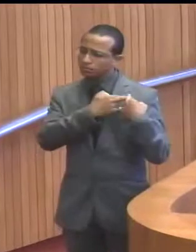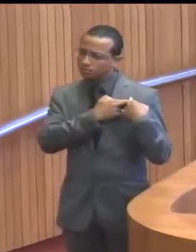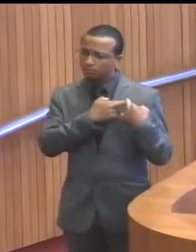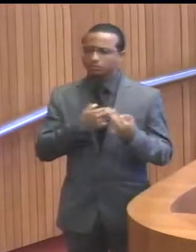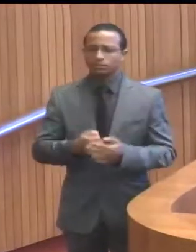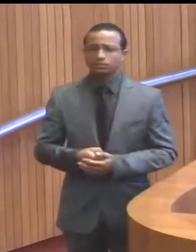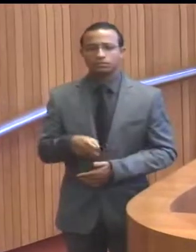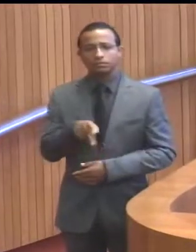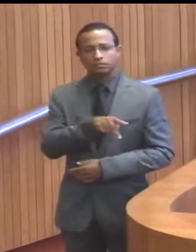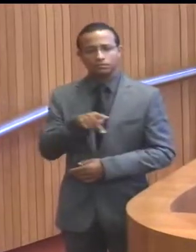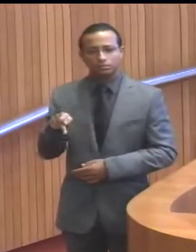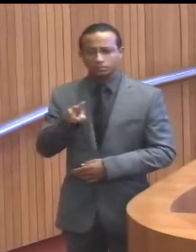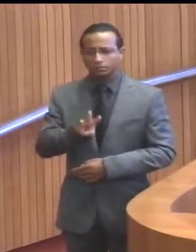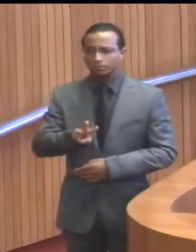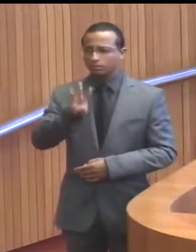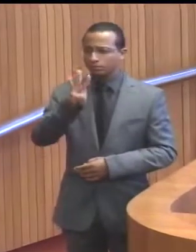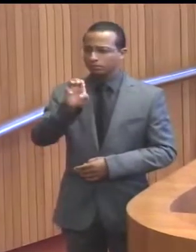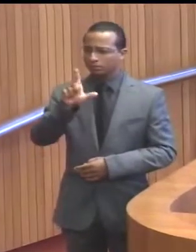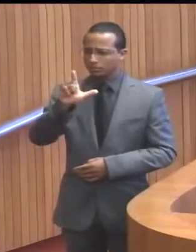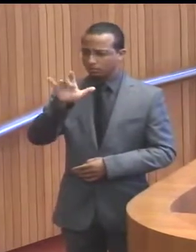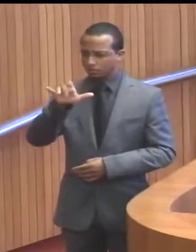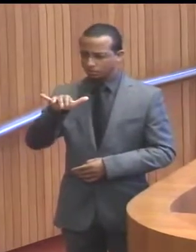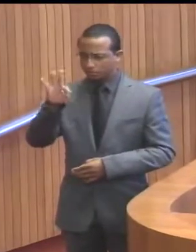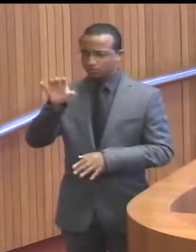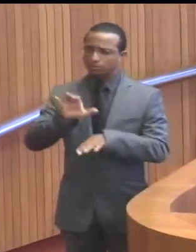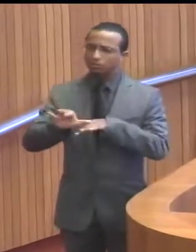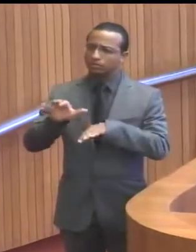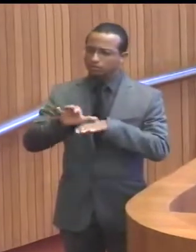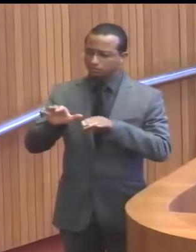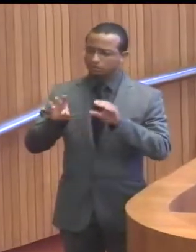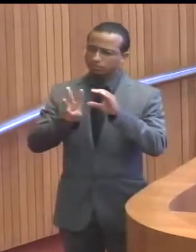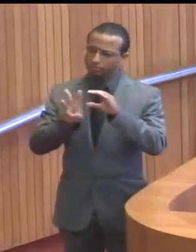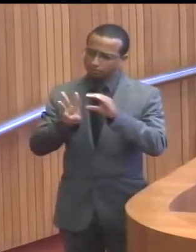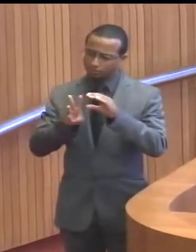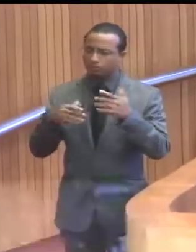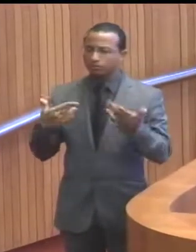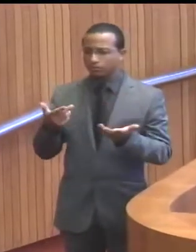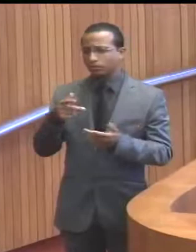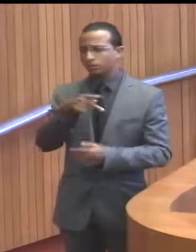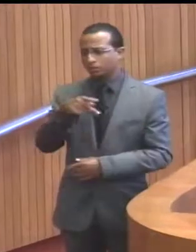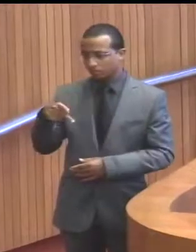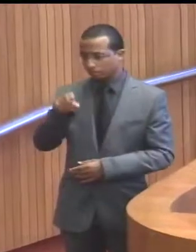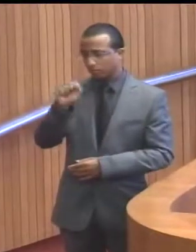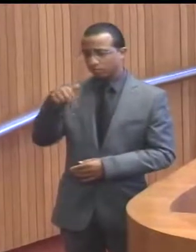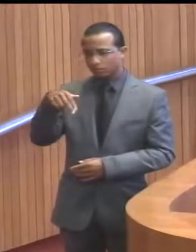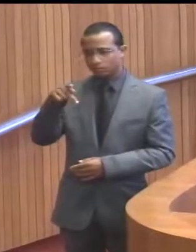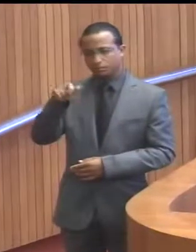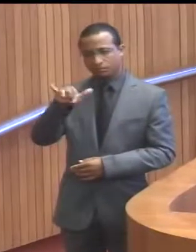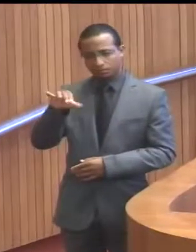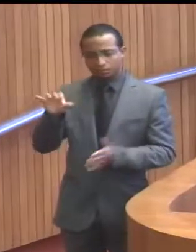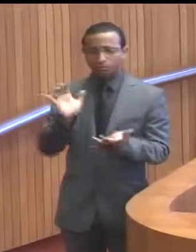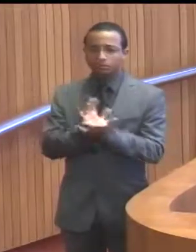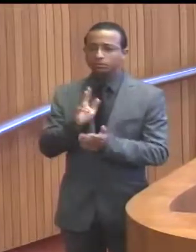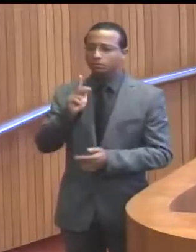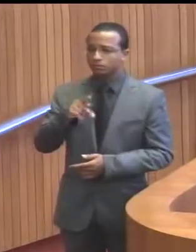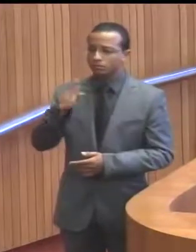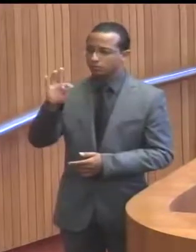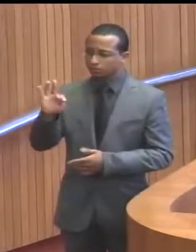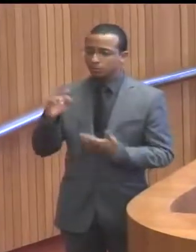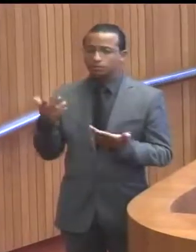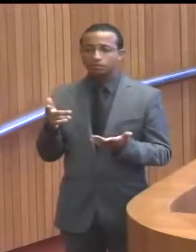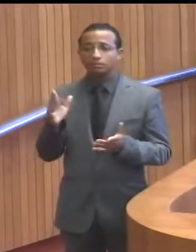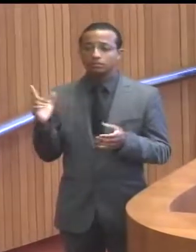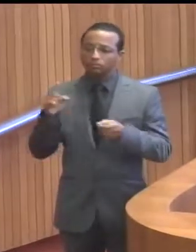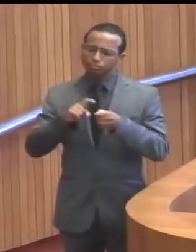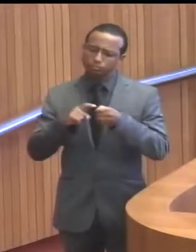professor Wertham, do curso Wertham, professor Sampaio, que veio inclusive do PT, e outras lideranças mais para o